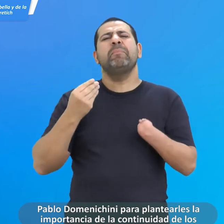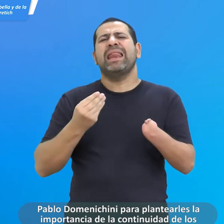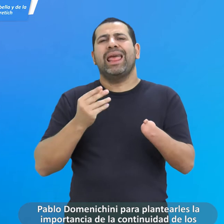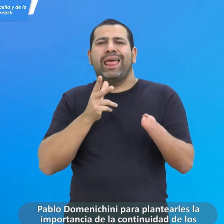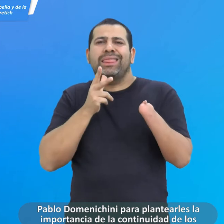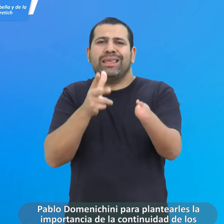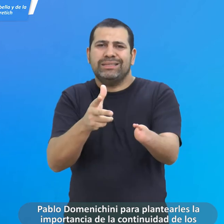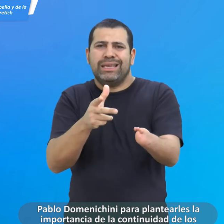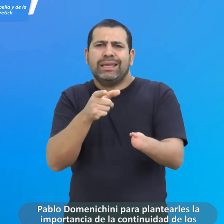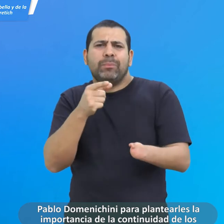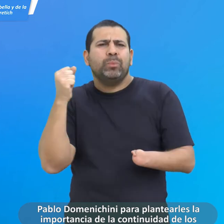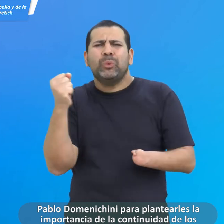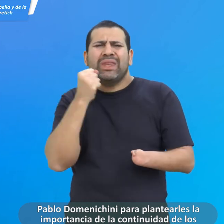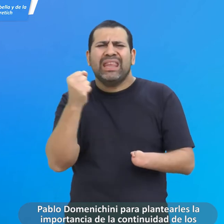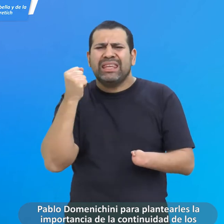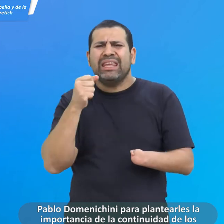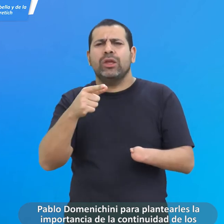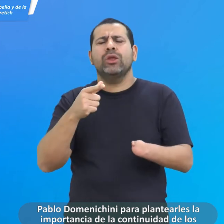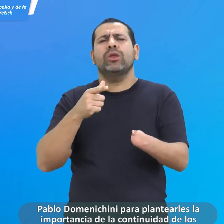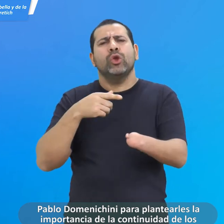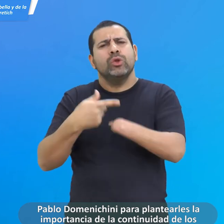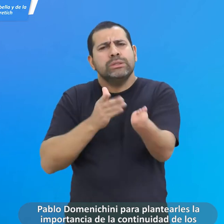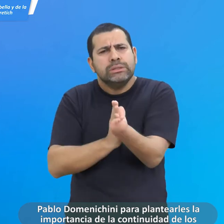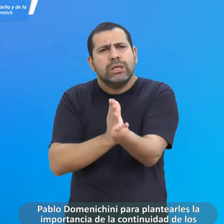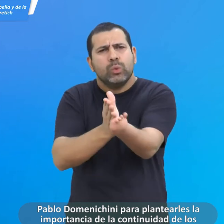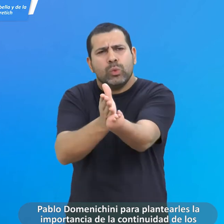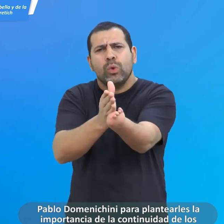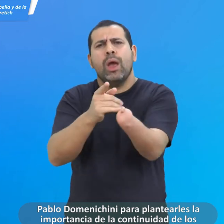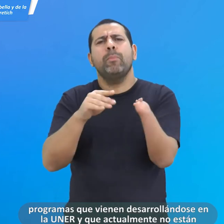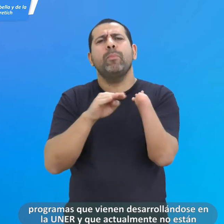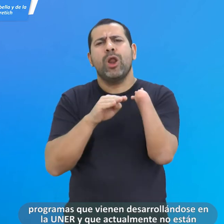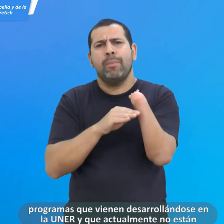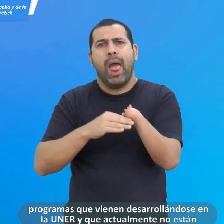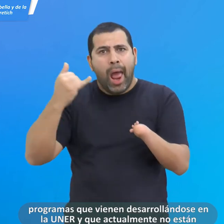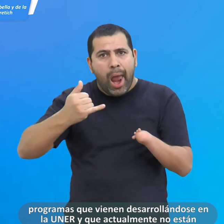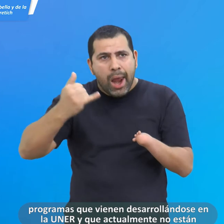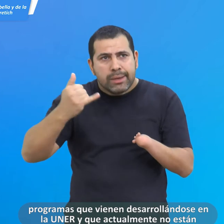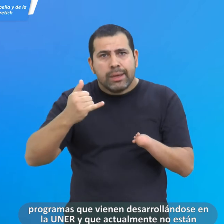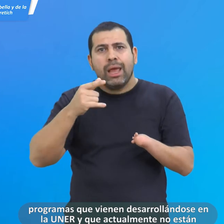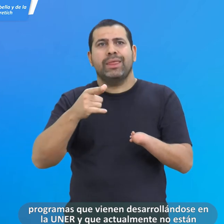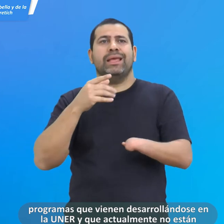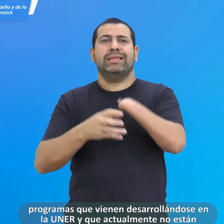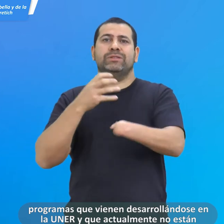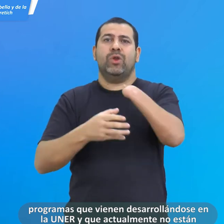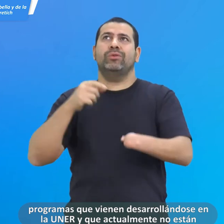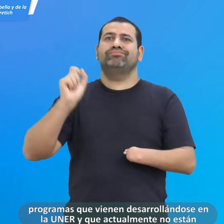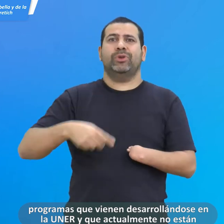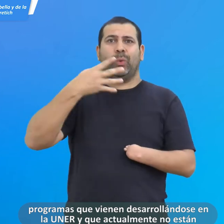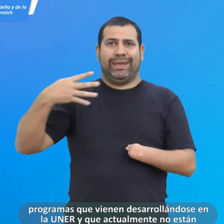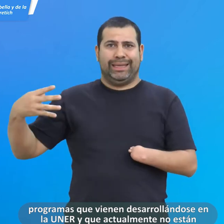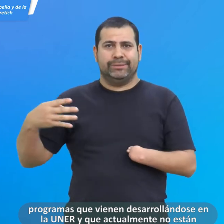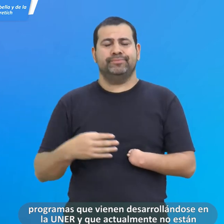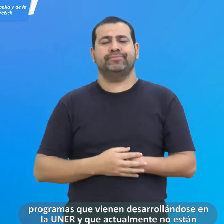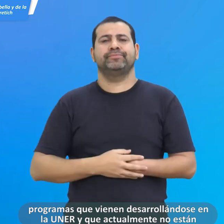para plantearles la importancia de la continuidad de los programas que vienen desarrollándose en